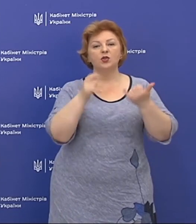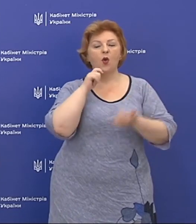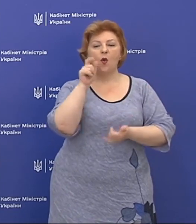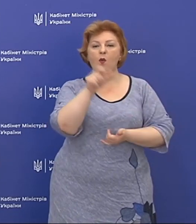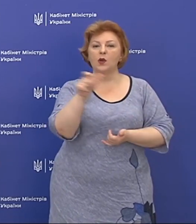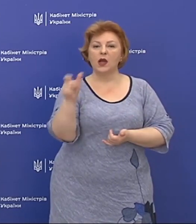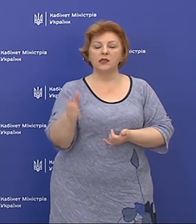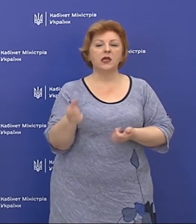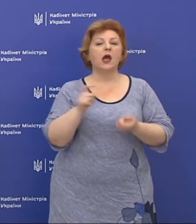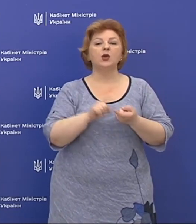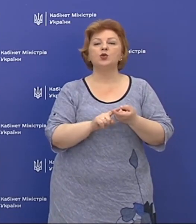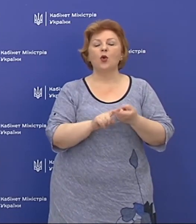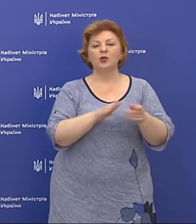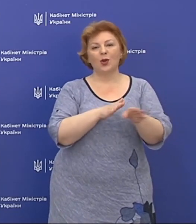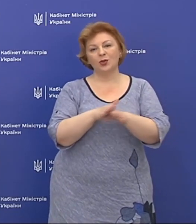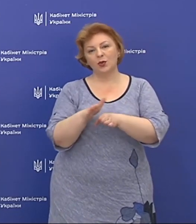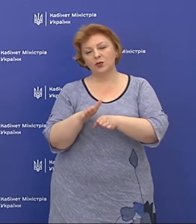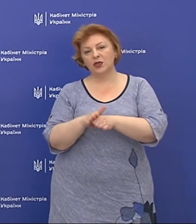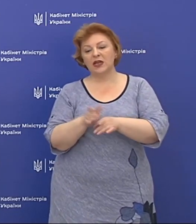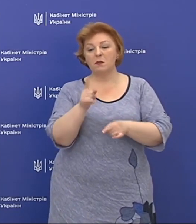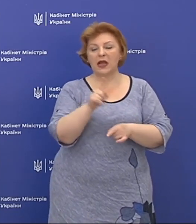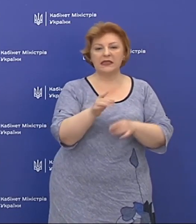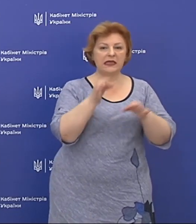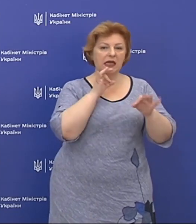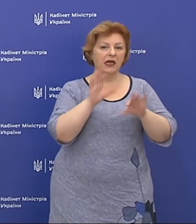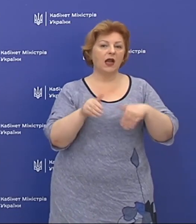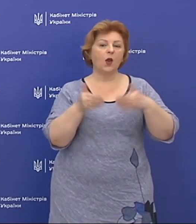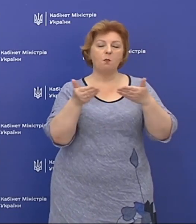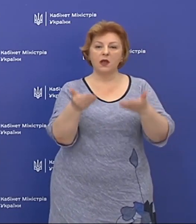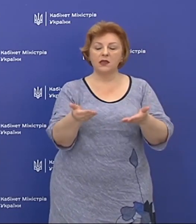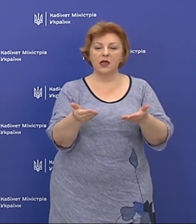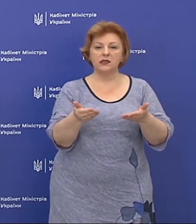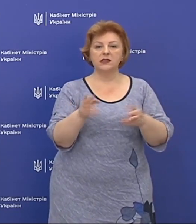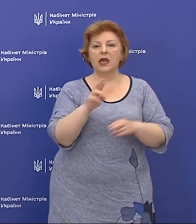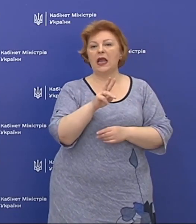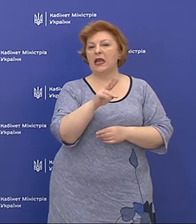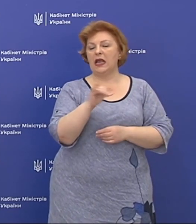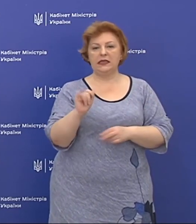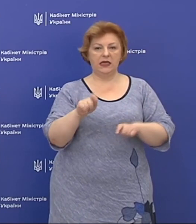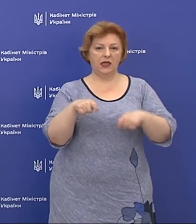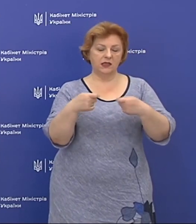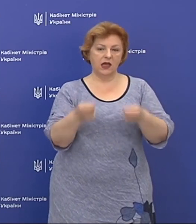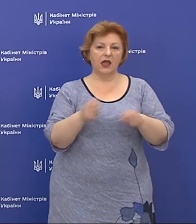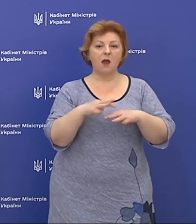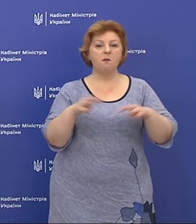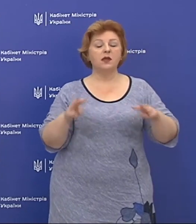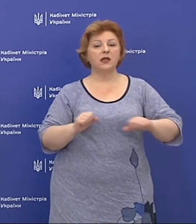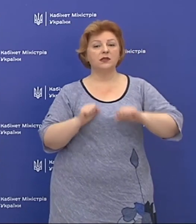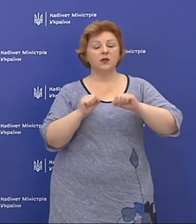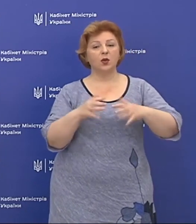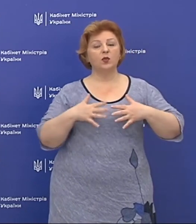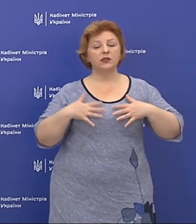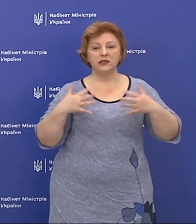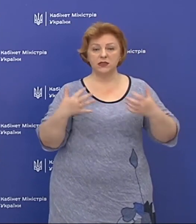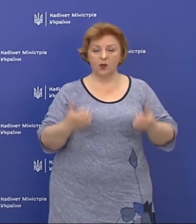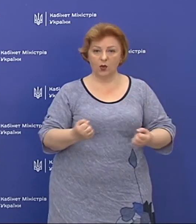щодо дотримання тих рекомендацій, які дає Міністерство охорони здоров'я.